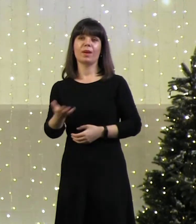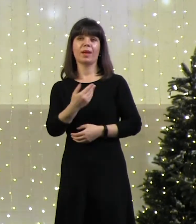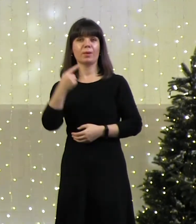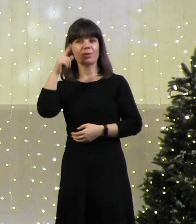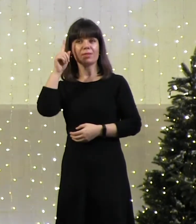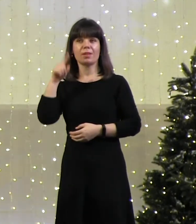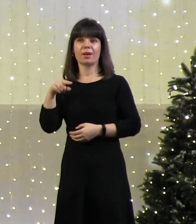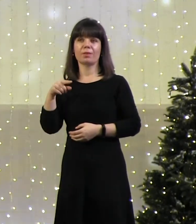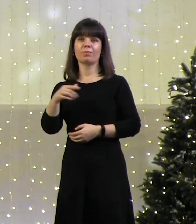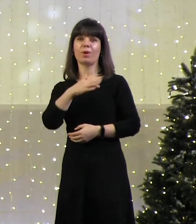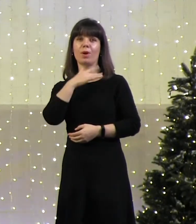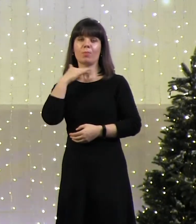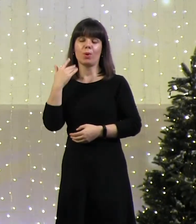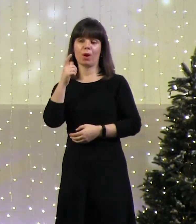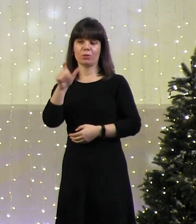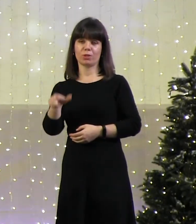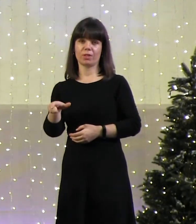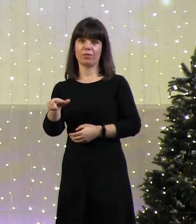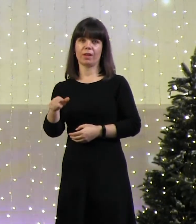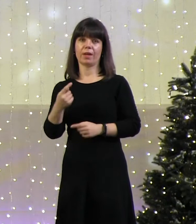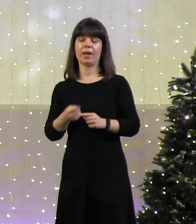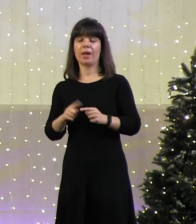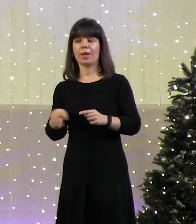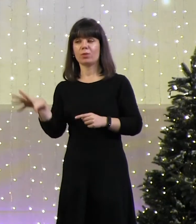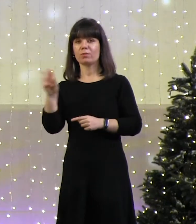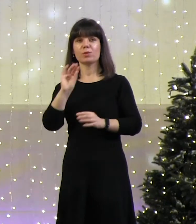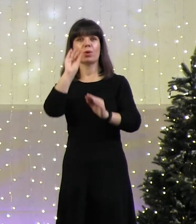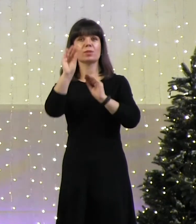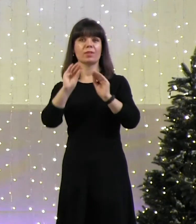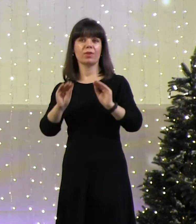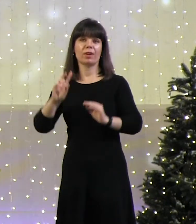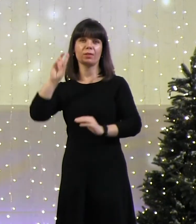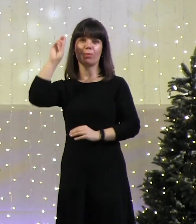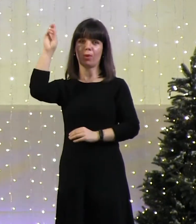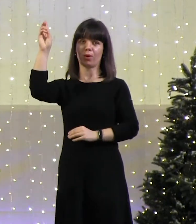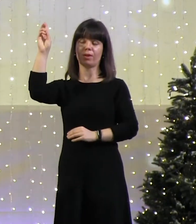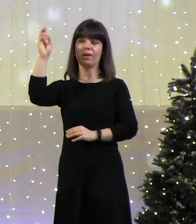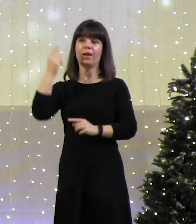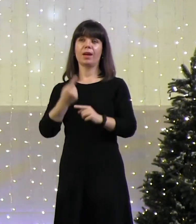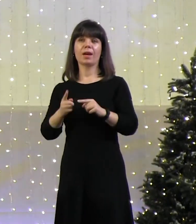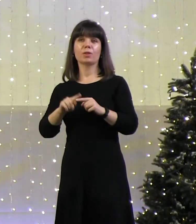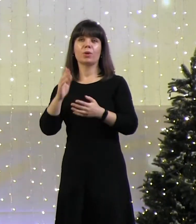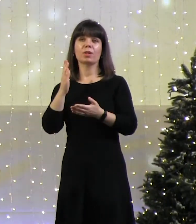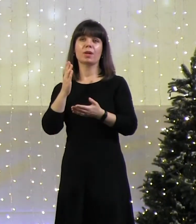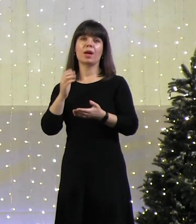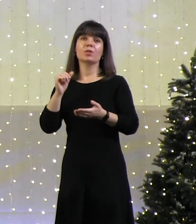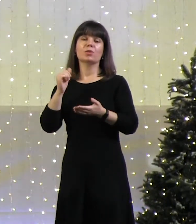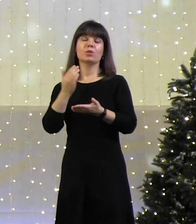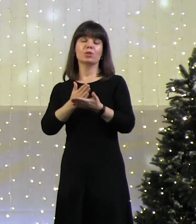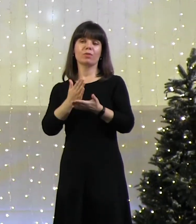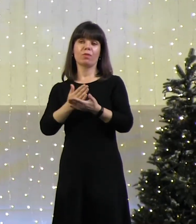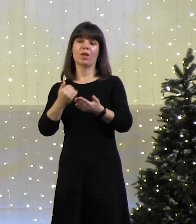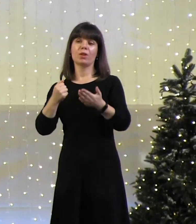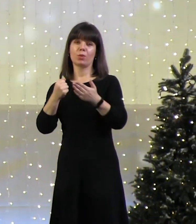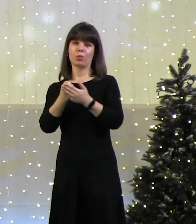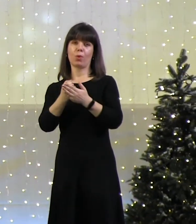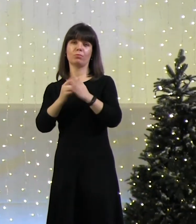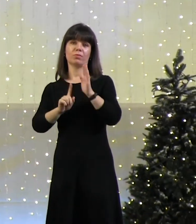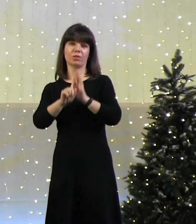знаем достаточно много о человеке. Это все сотворил Бог, который существовал до начала творения.